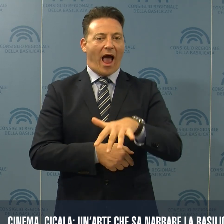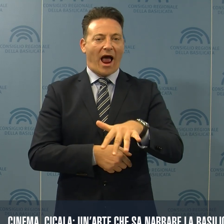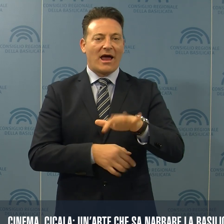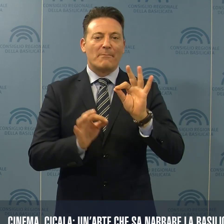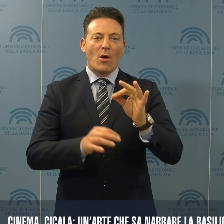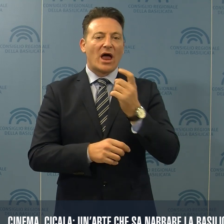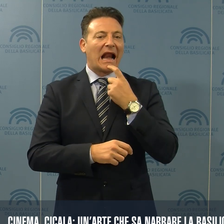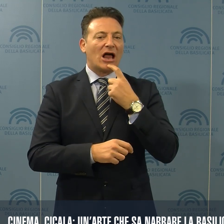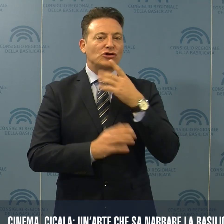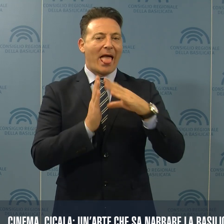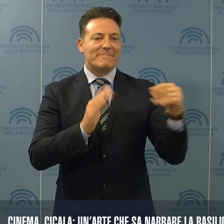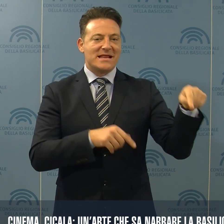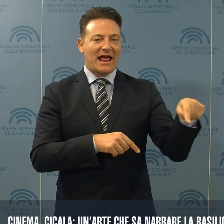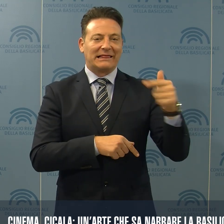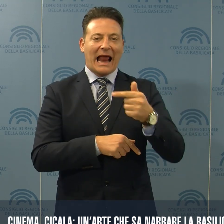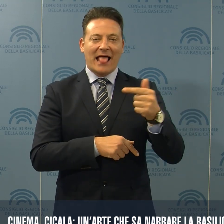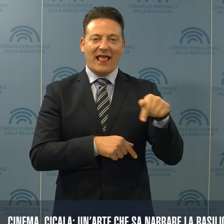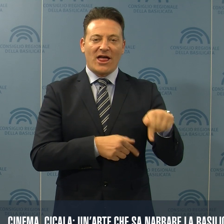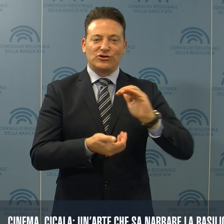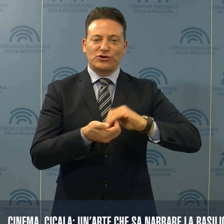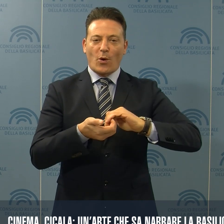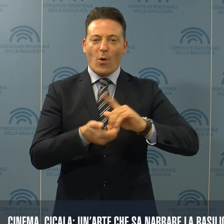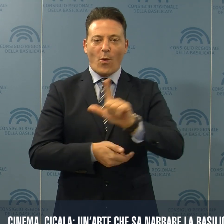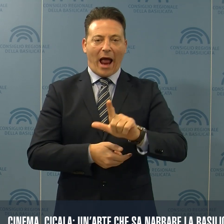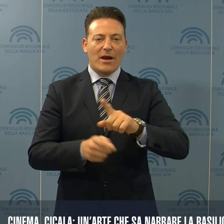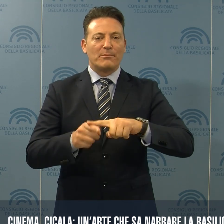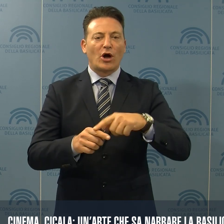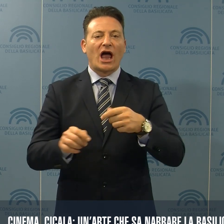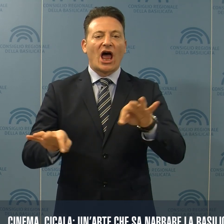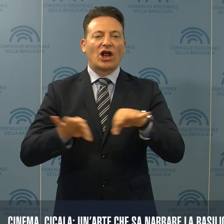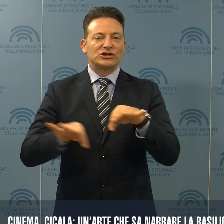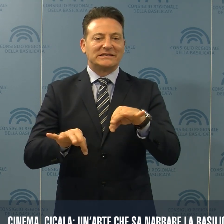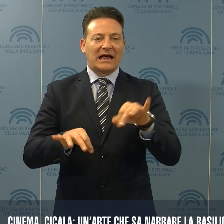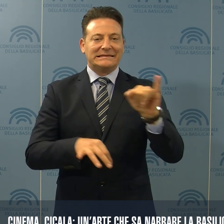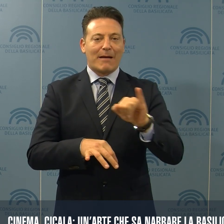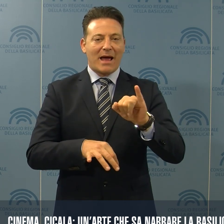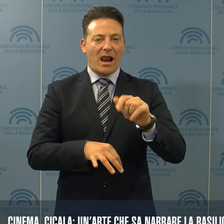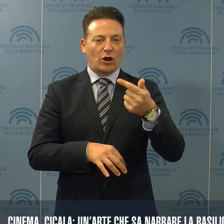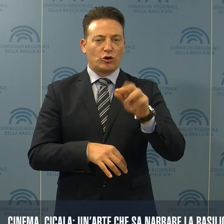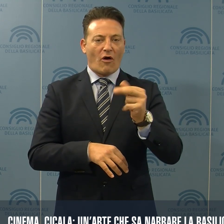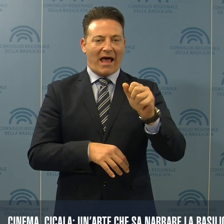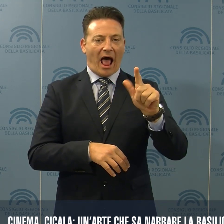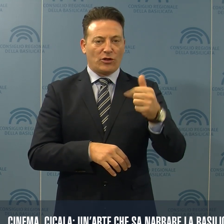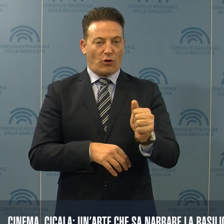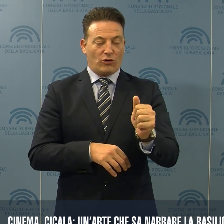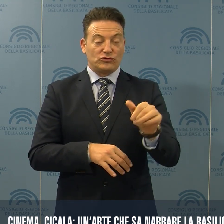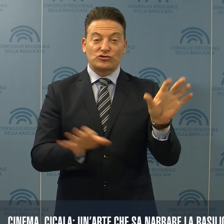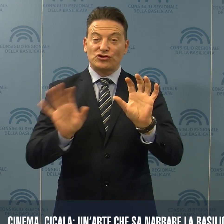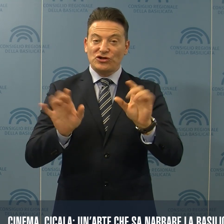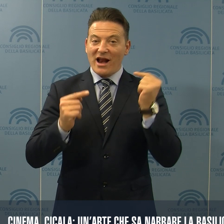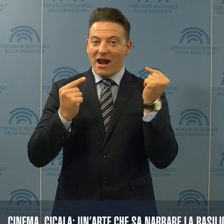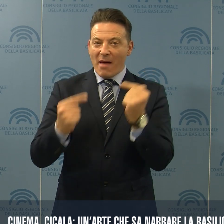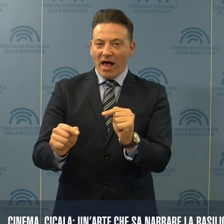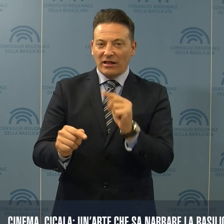Reggio Emilia, La Tarantella, Circolo Lucano e dalla regista Isabella Trovato. Il cinema, ha